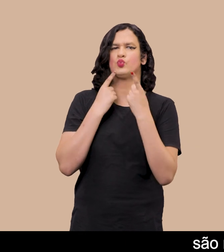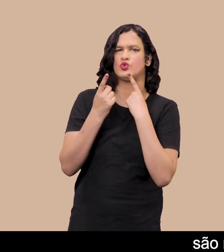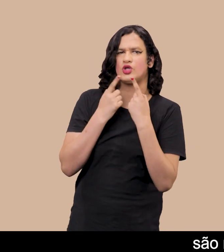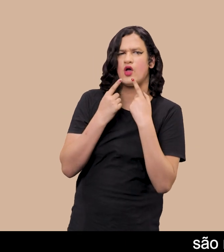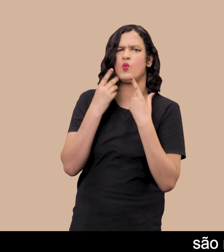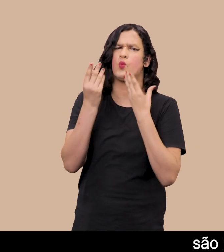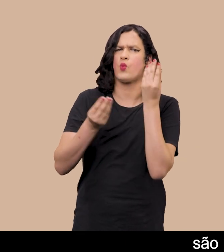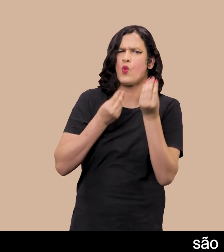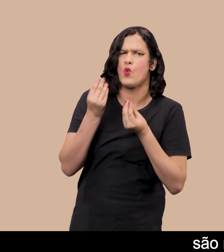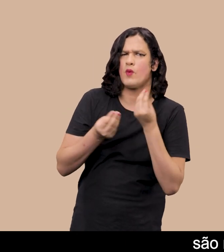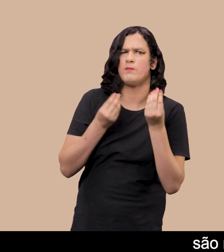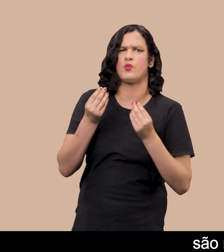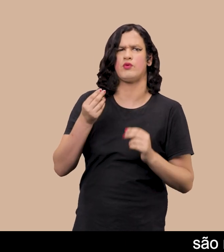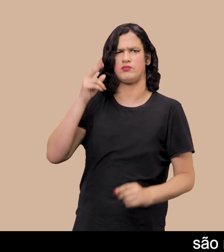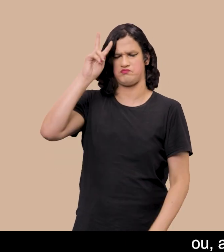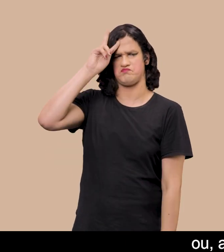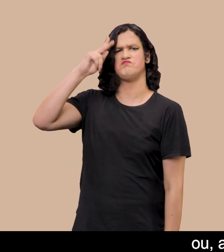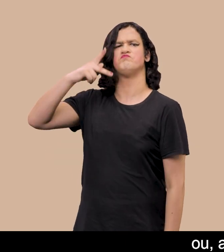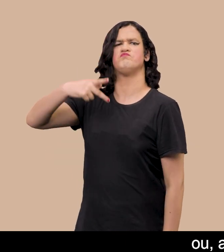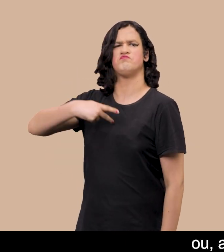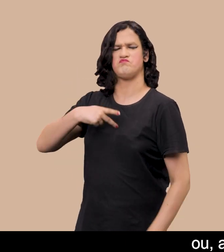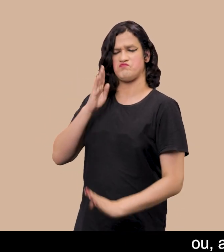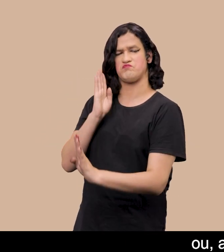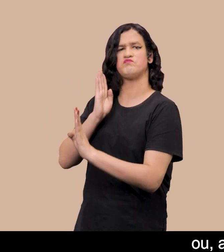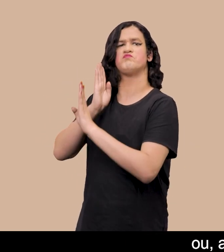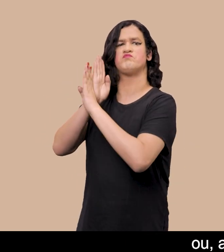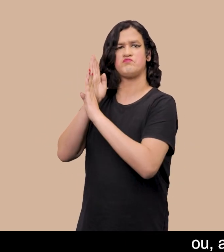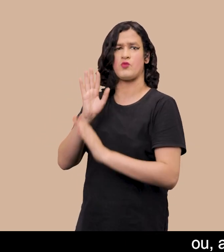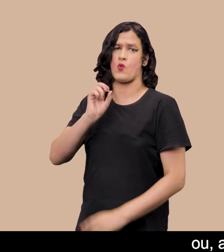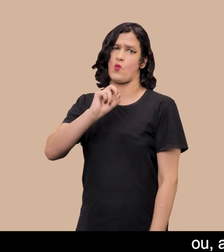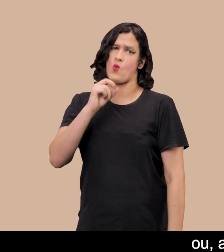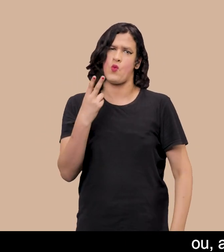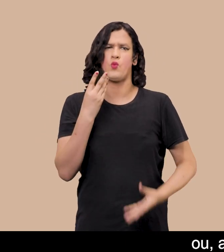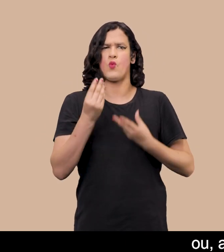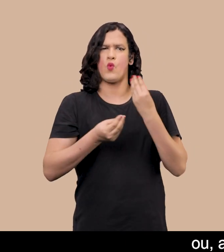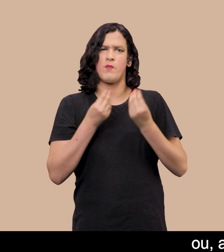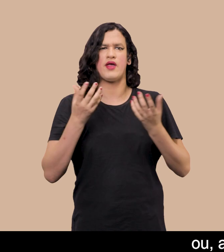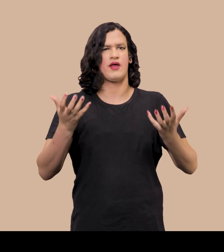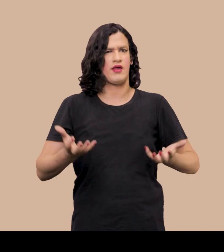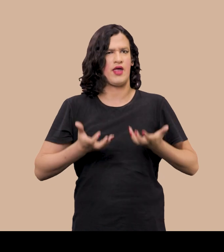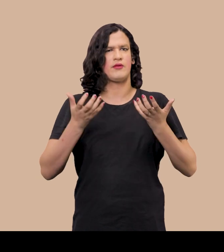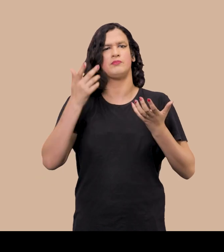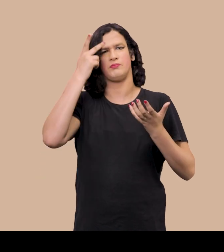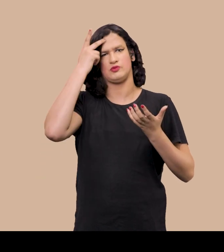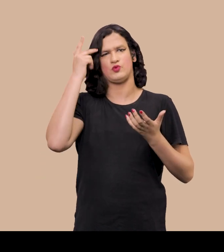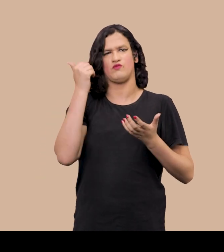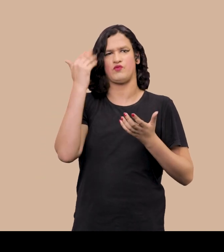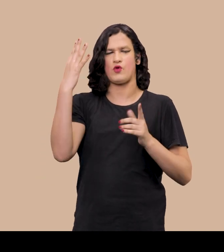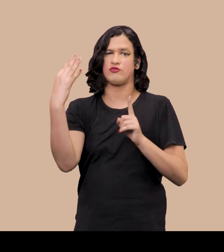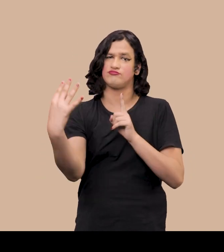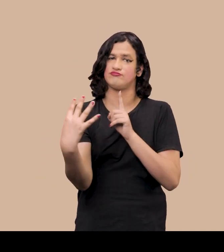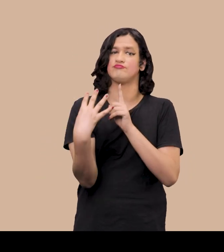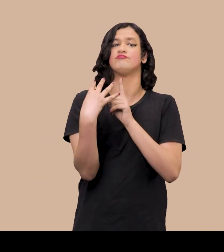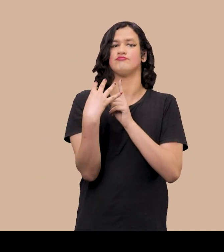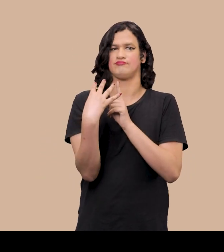eles veem A si próprios Ou, ainda, como gostariam de serem vistos por outras pessoas